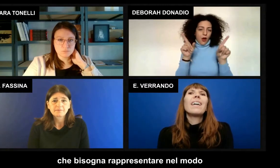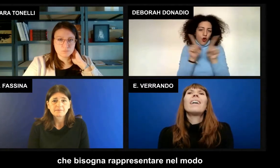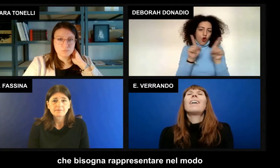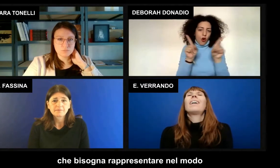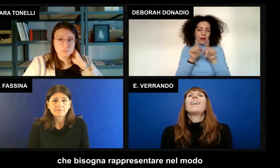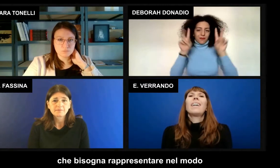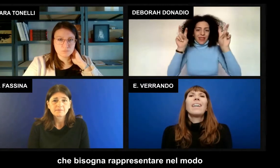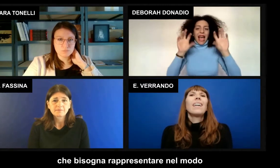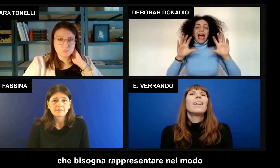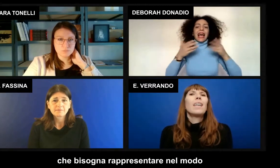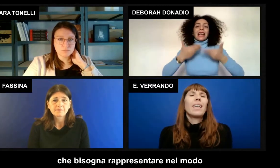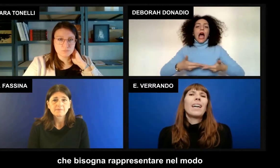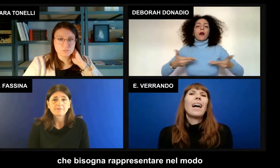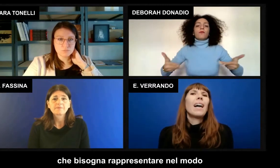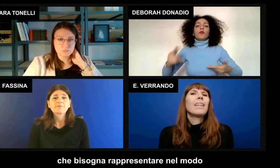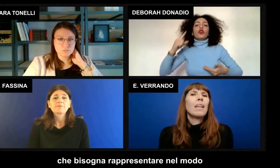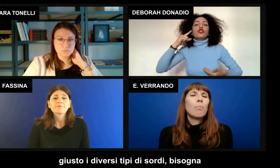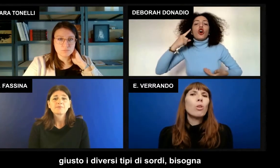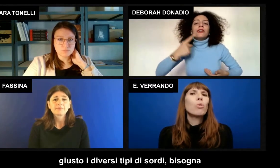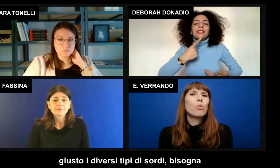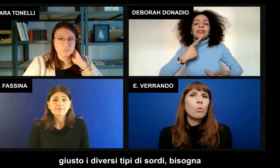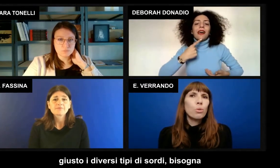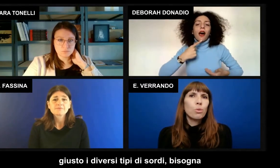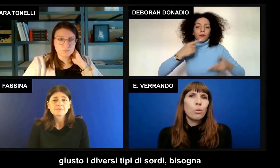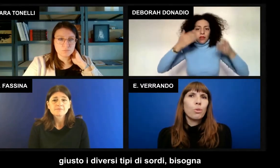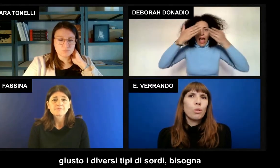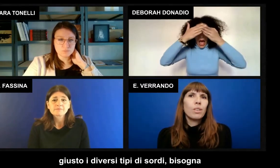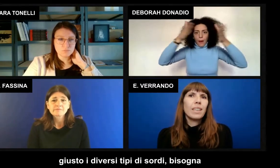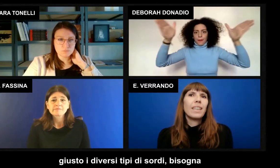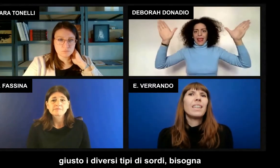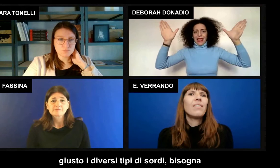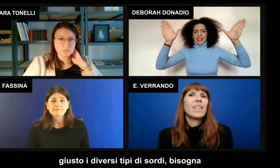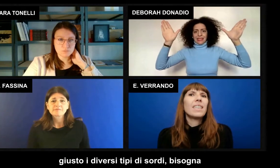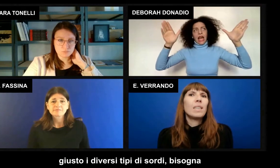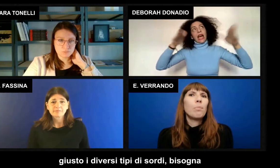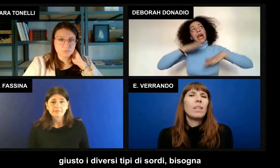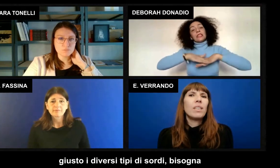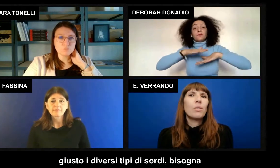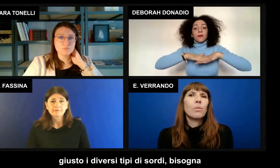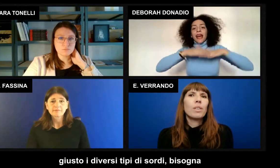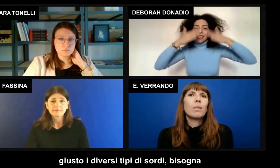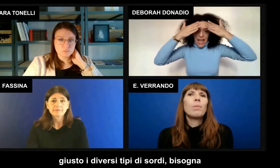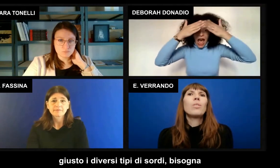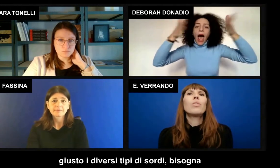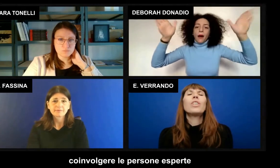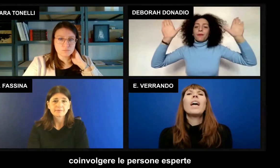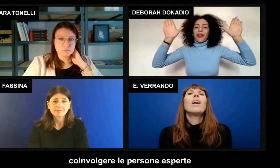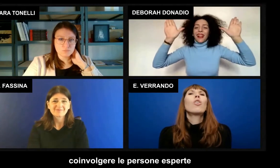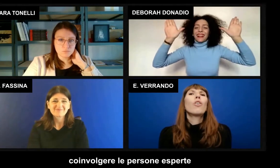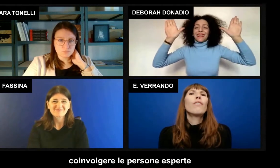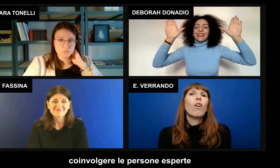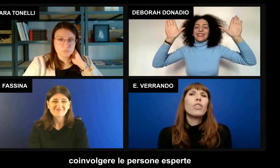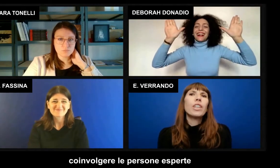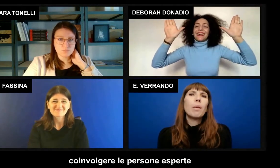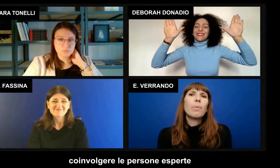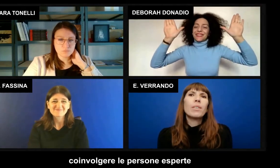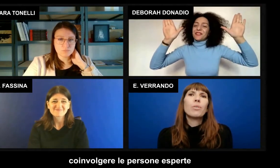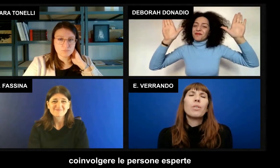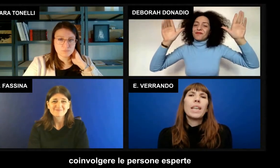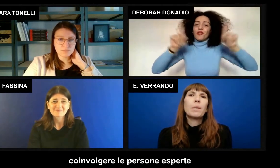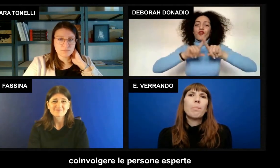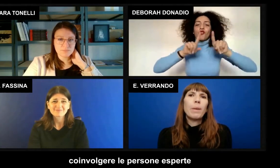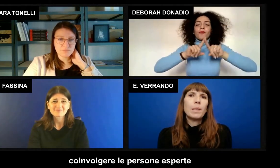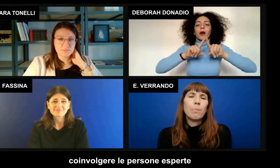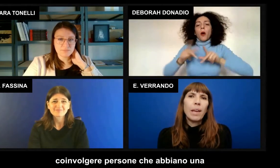nel modo giusto i diversi tipi di sordi. Bisogna coinvolgere le